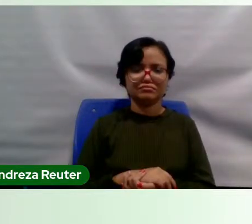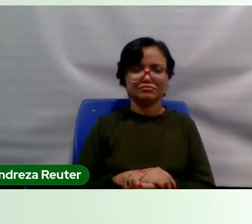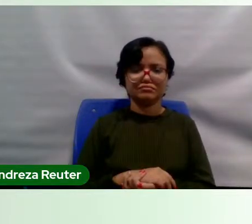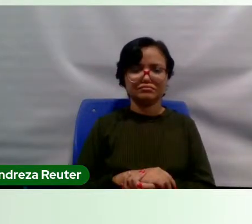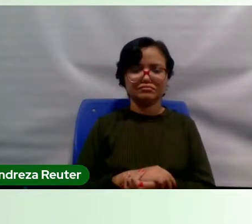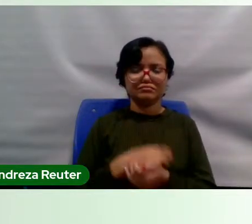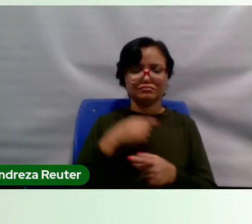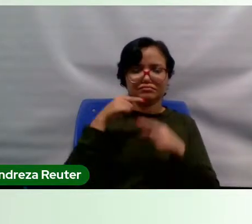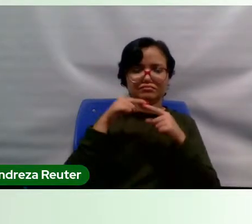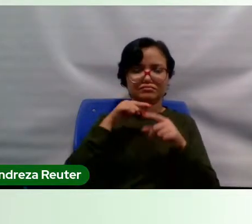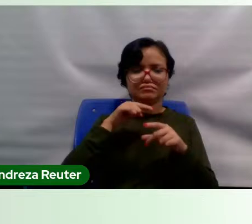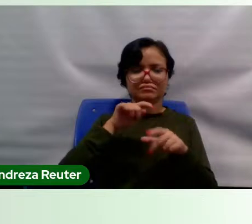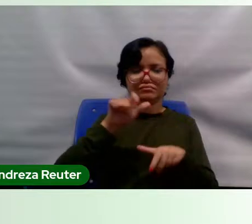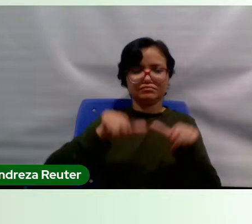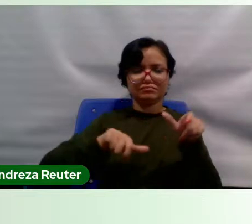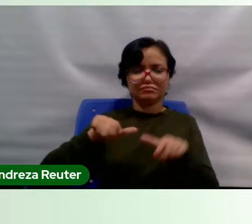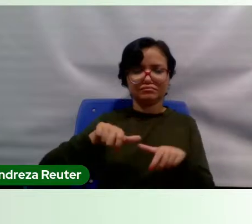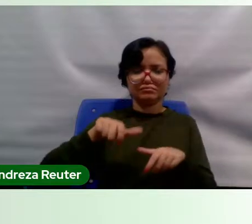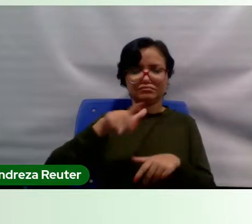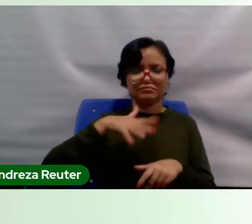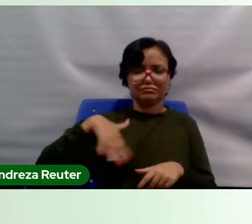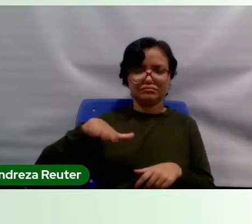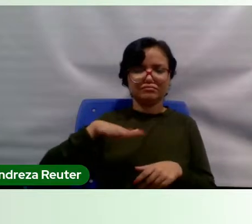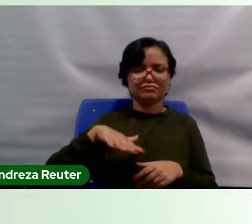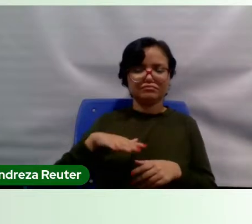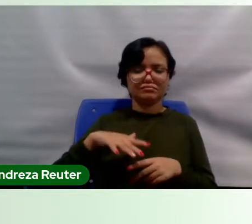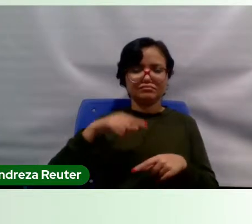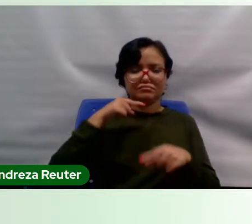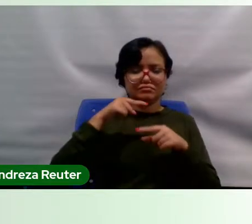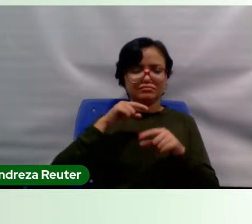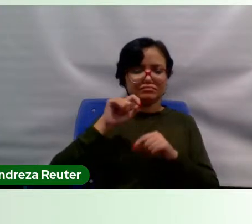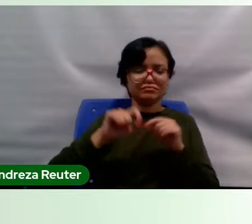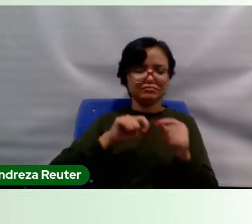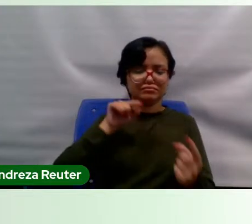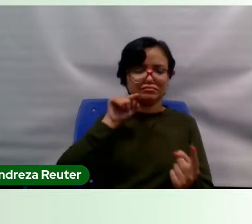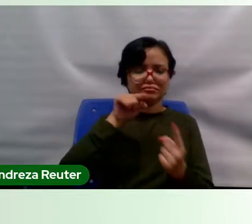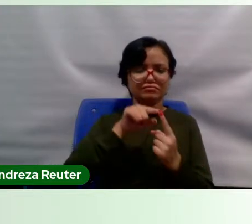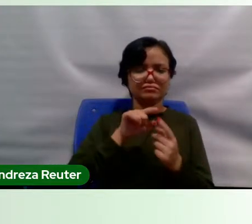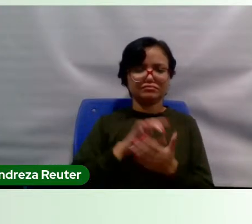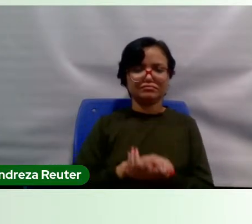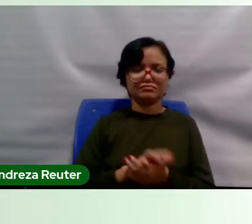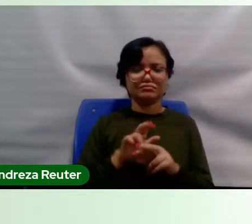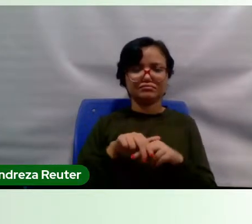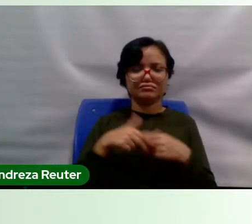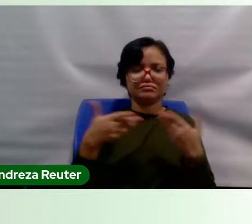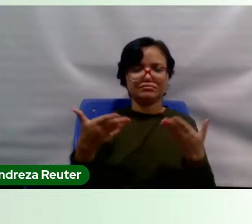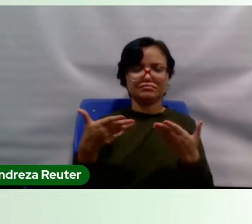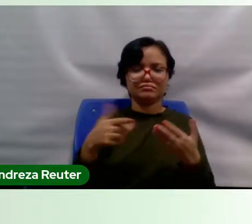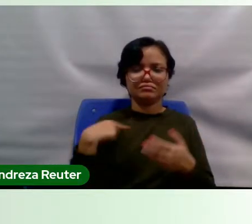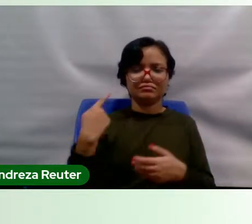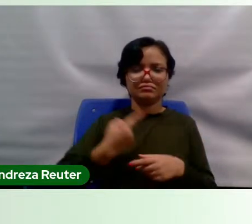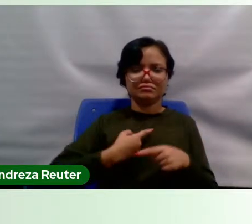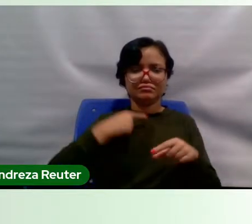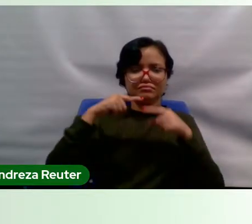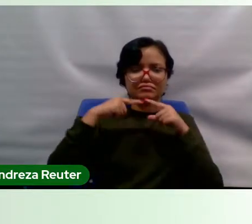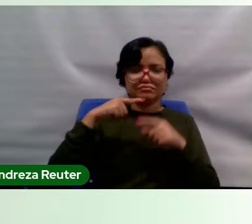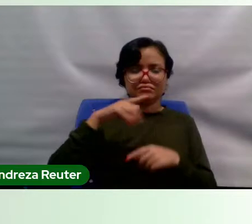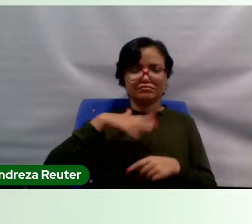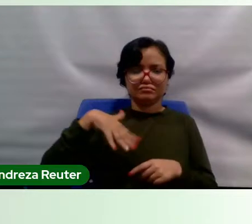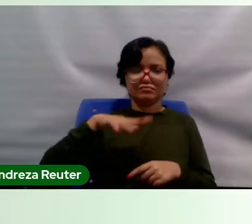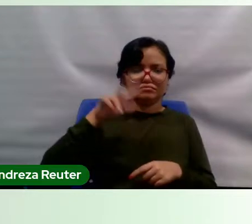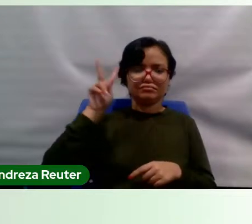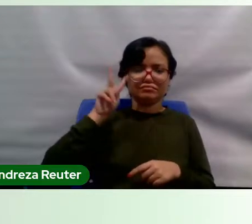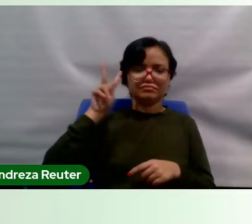público e por uma discussão a quem ela se destina. Por isso que hoje nós discutimos muito no campo da história